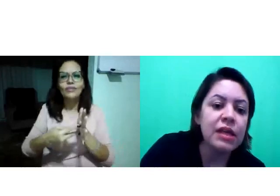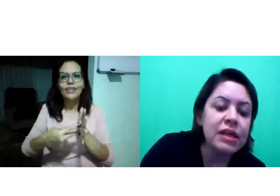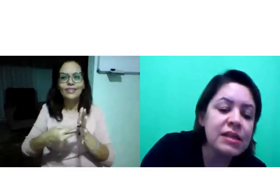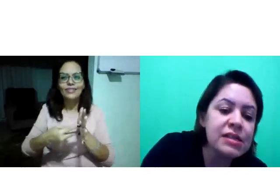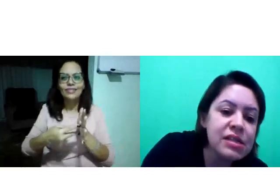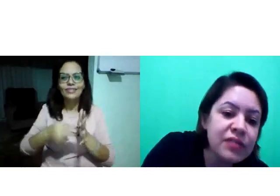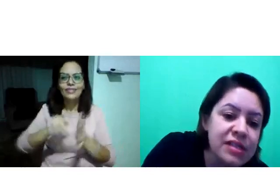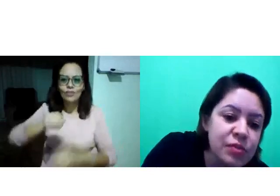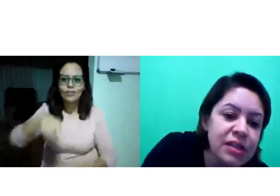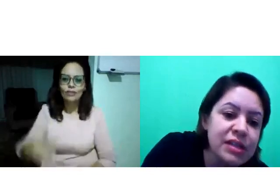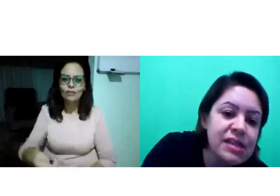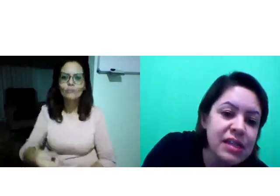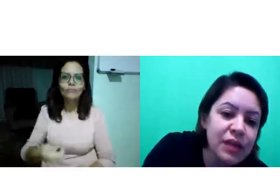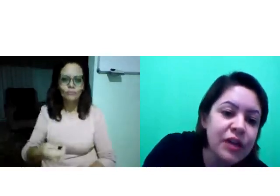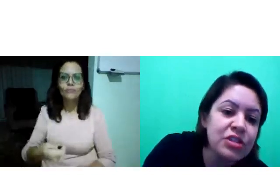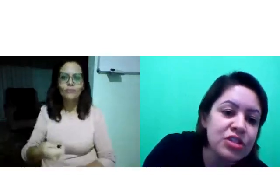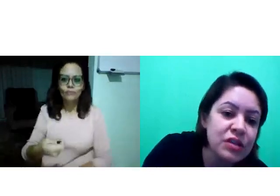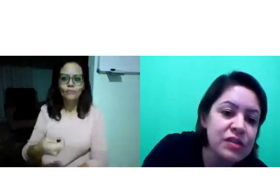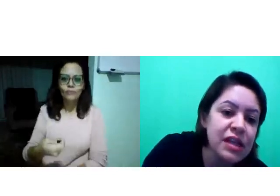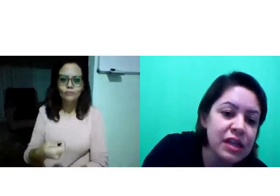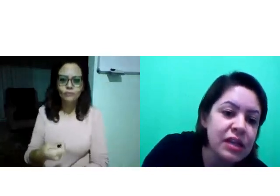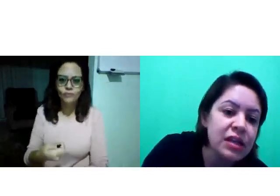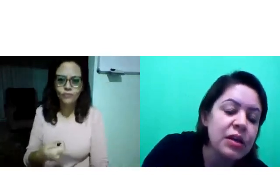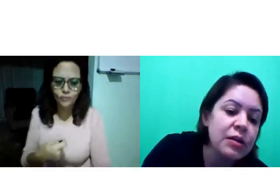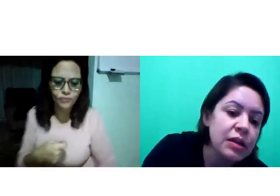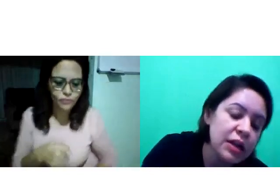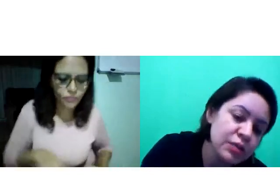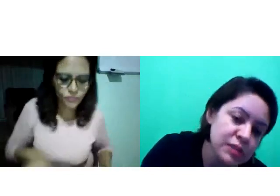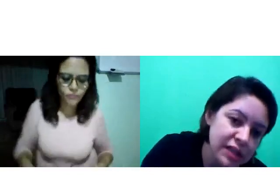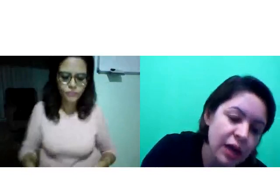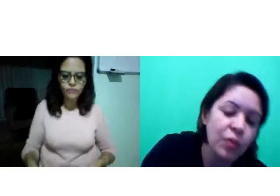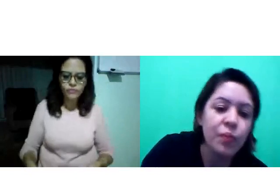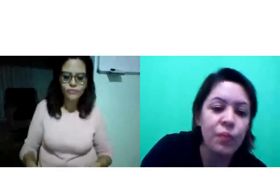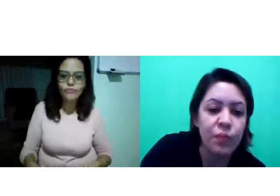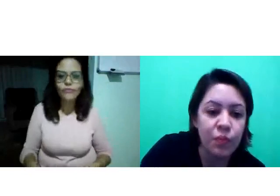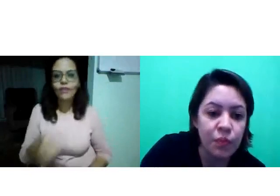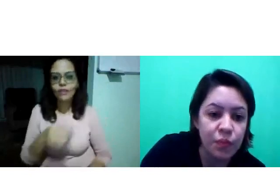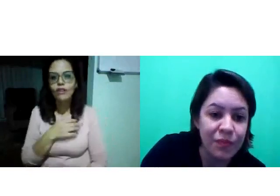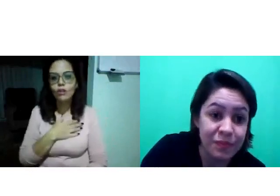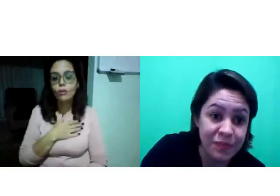Então, existem diversas mudanças significativas ali em um sinal.